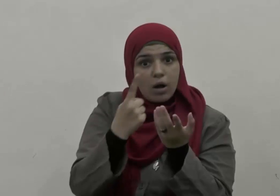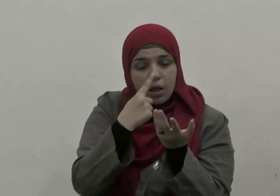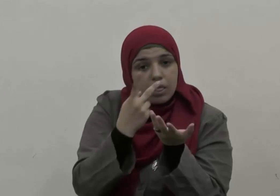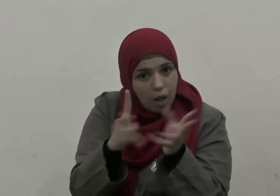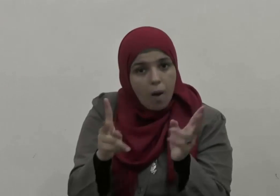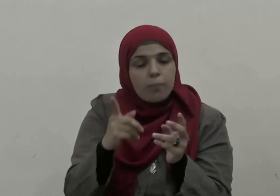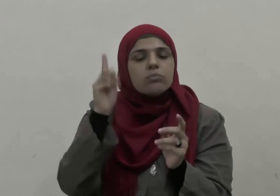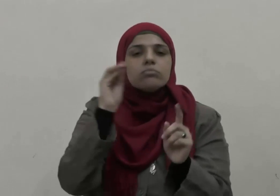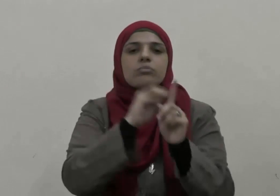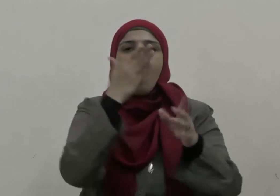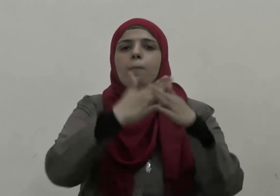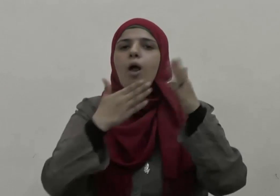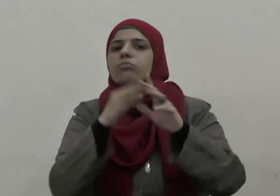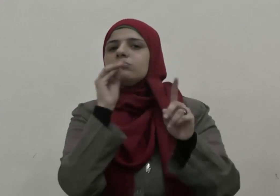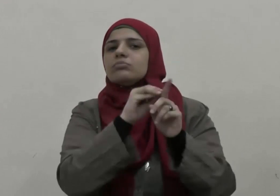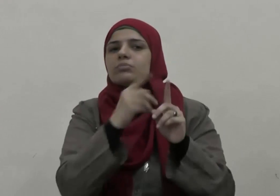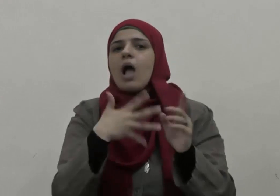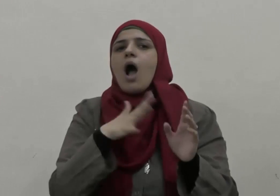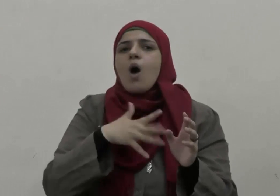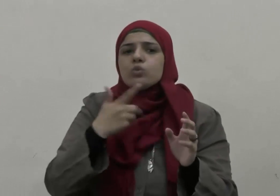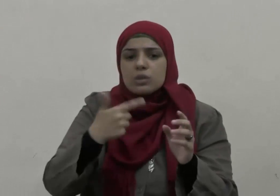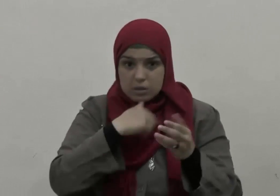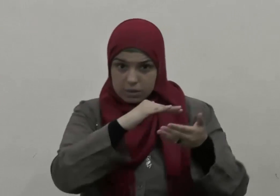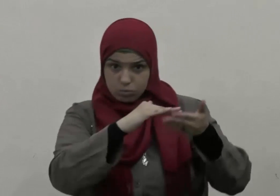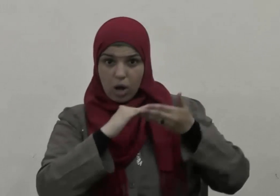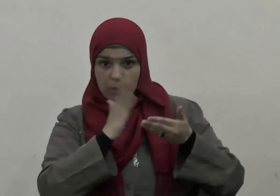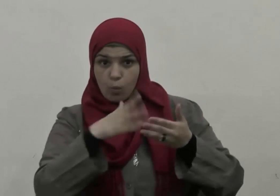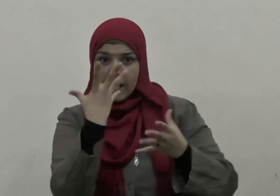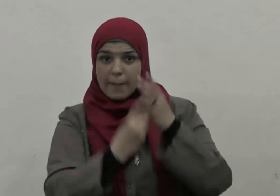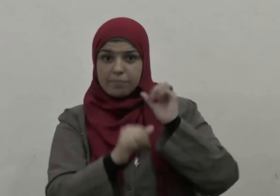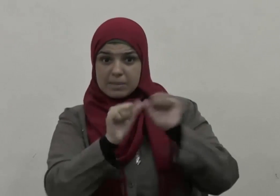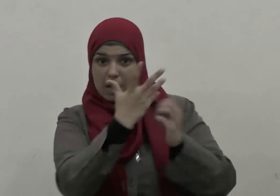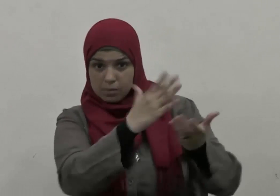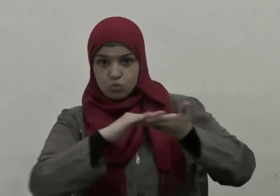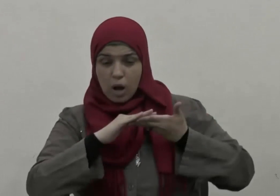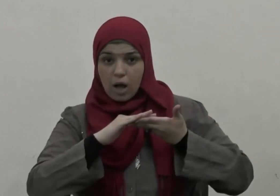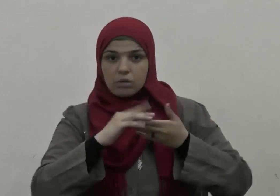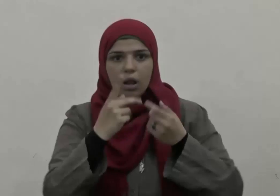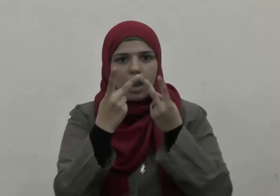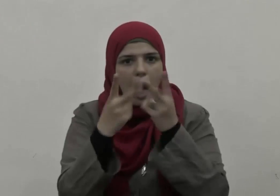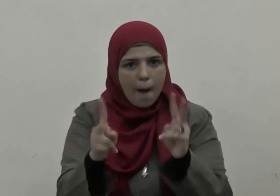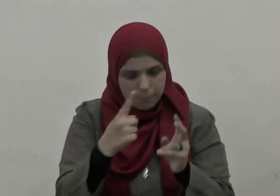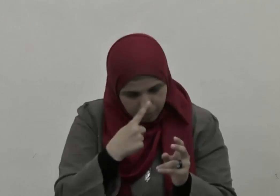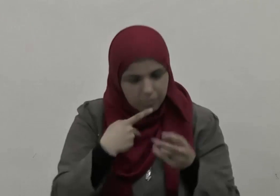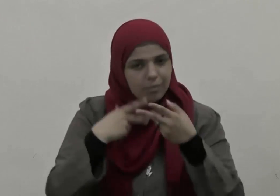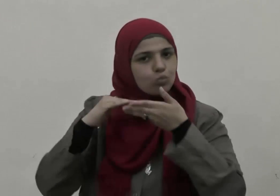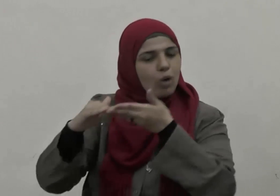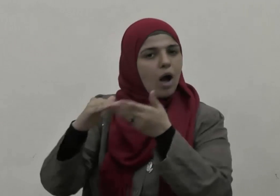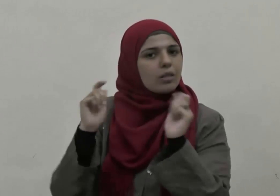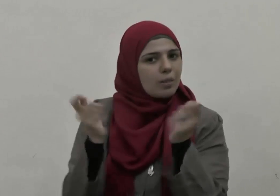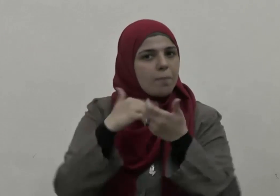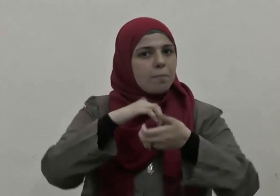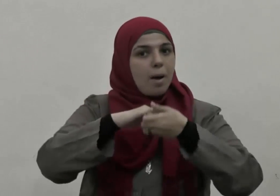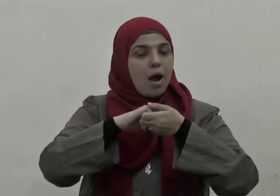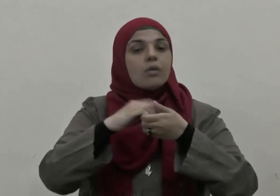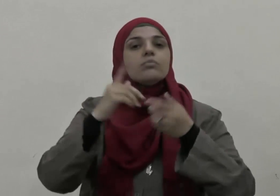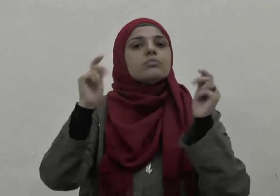ربك قال وتعينني قال وأعينك قال